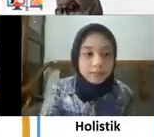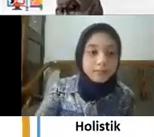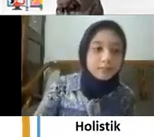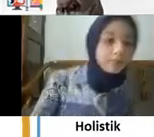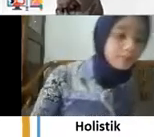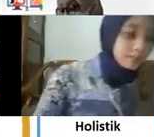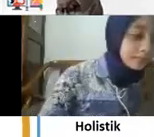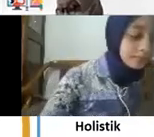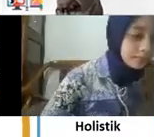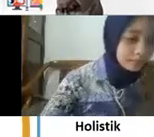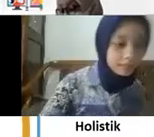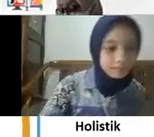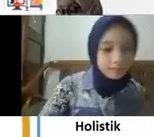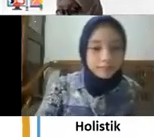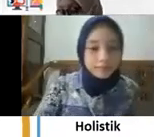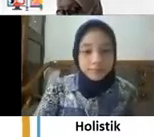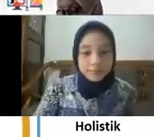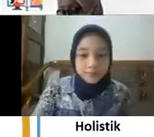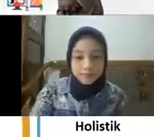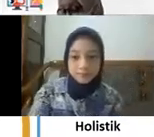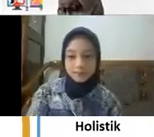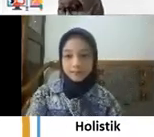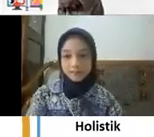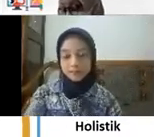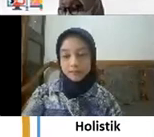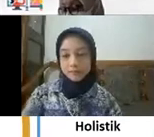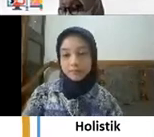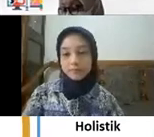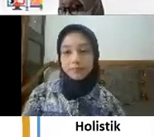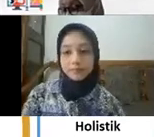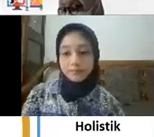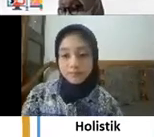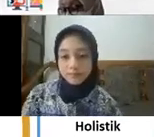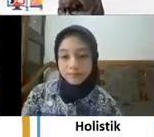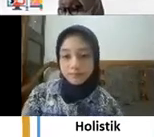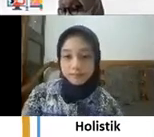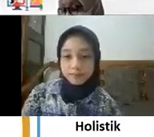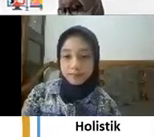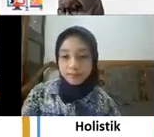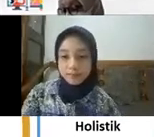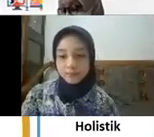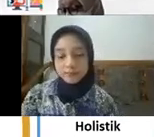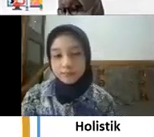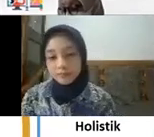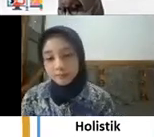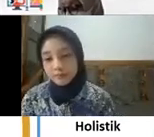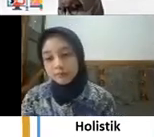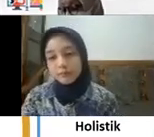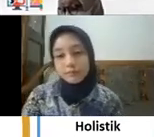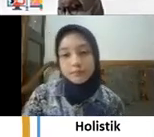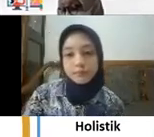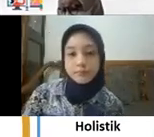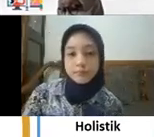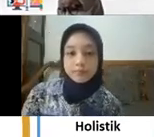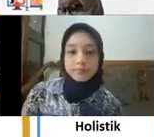Ibu Ini Satu laporan lagi Adanya Megatrend Pasca COVID-19 Dimana